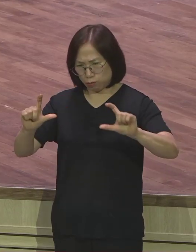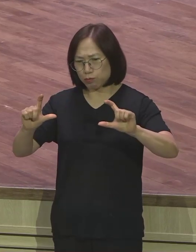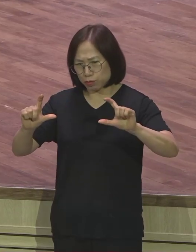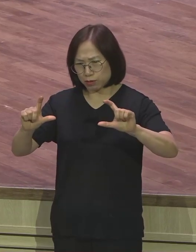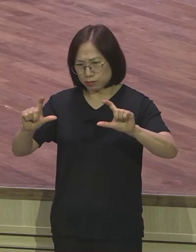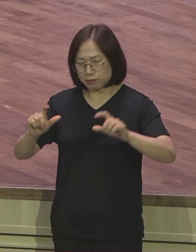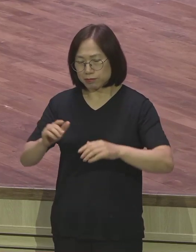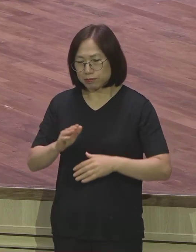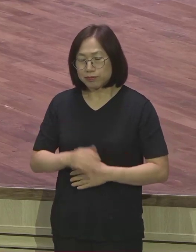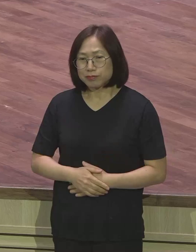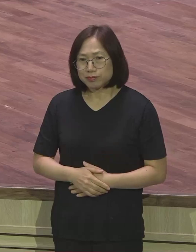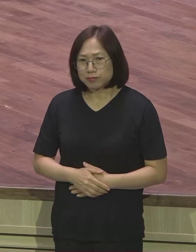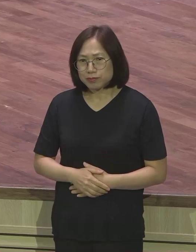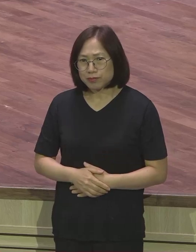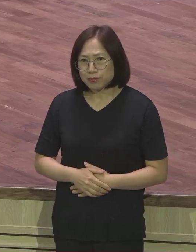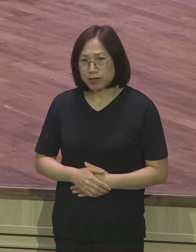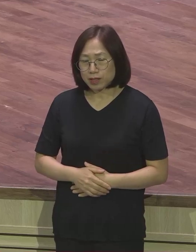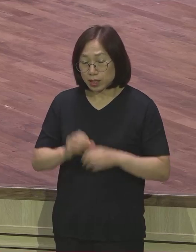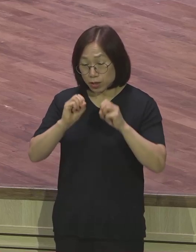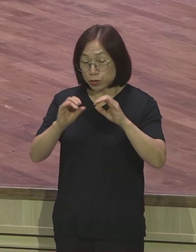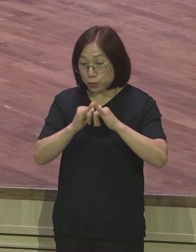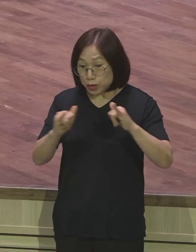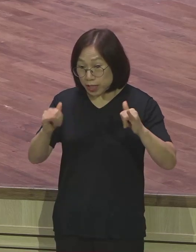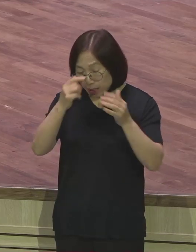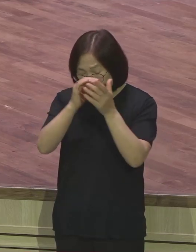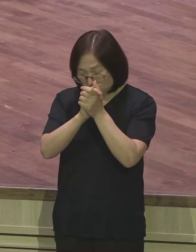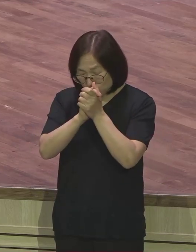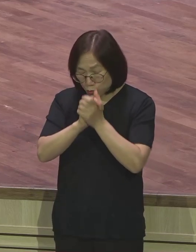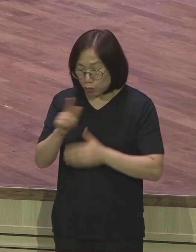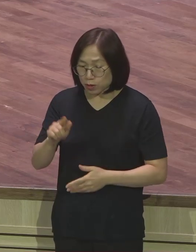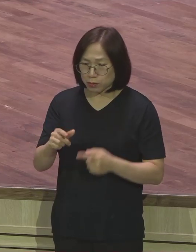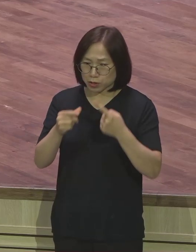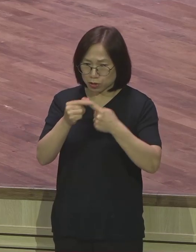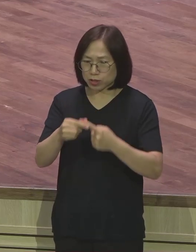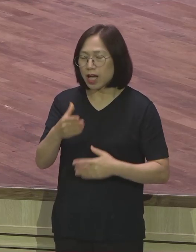그래서 전도자의 기도는 뭐냐면 첫 번째가 복음 누리는 기도입니다